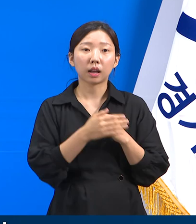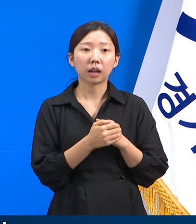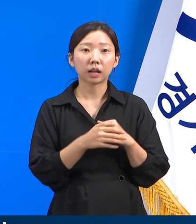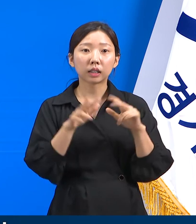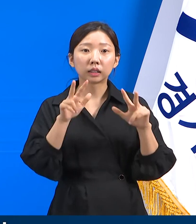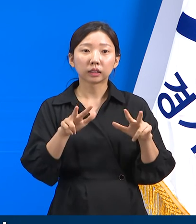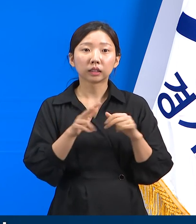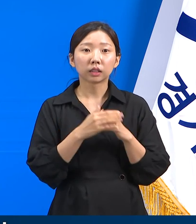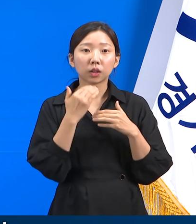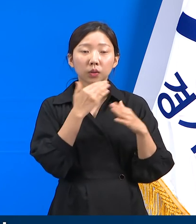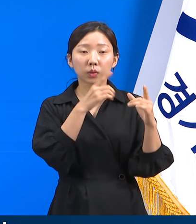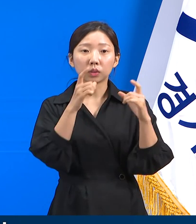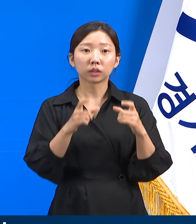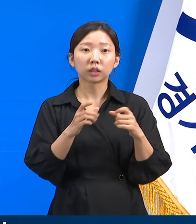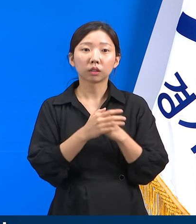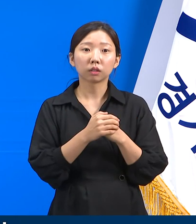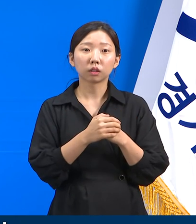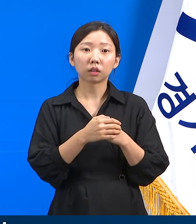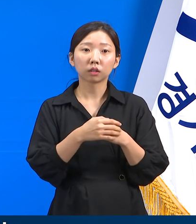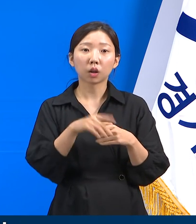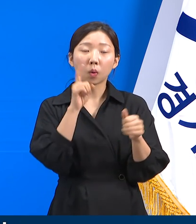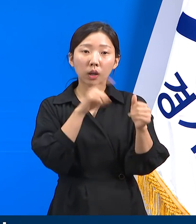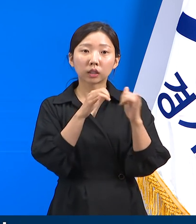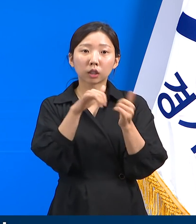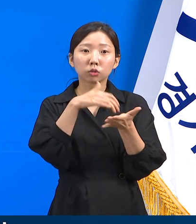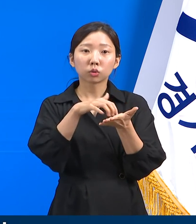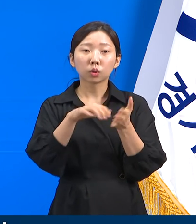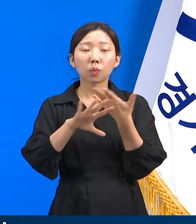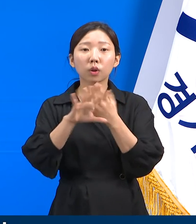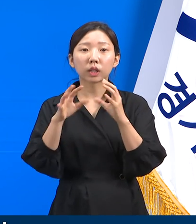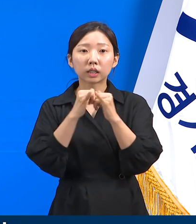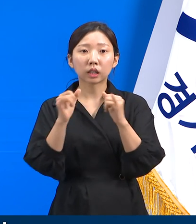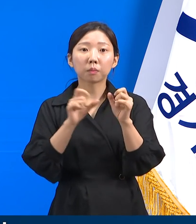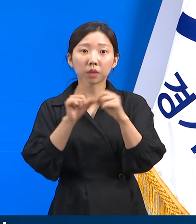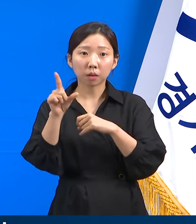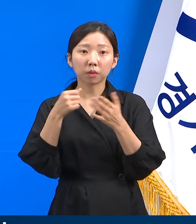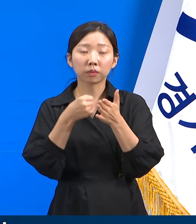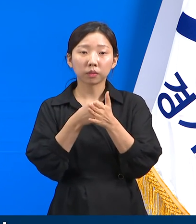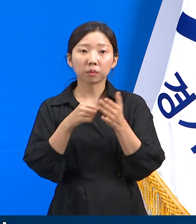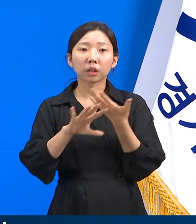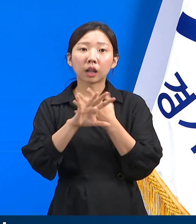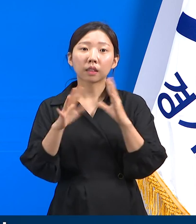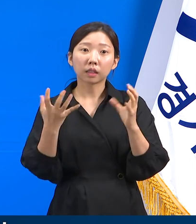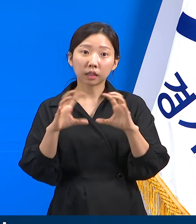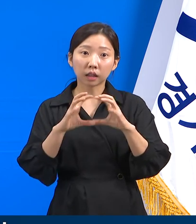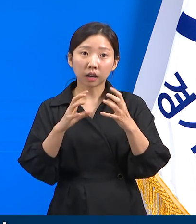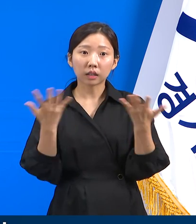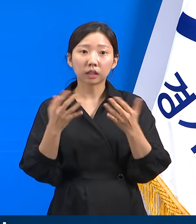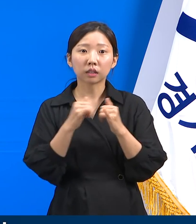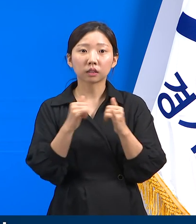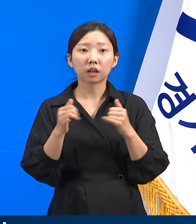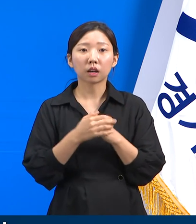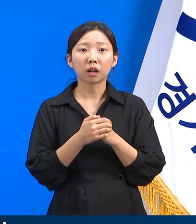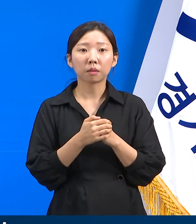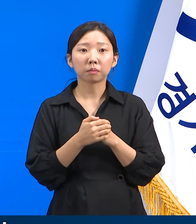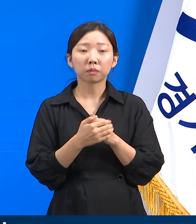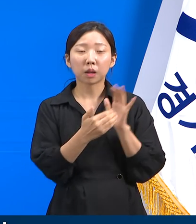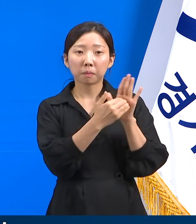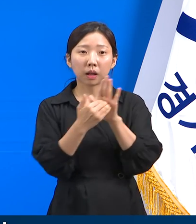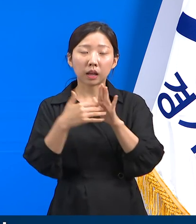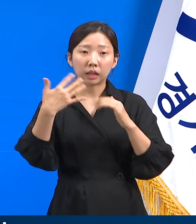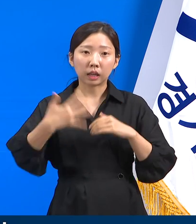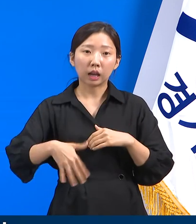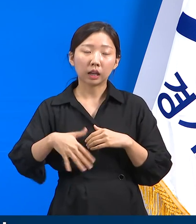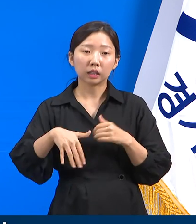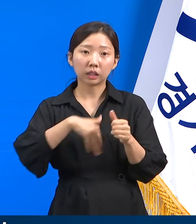현재 도내 확진자 중 외국인의 비중이 20% 이상으로 높게 나타나는 등 외국인의 근로자의 경우 상대적으로 방역에 취약한 상태입니다.